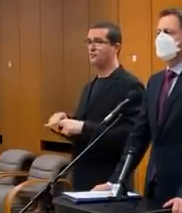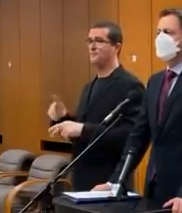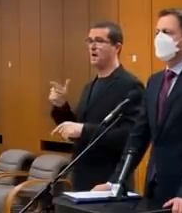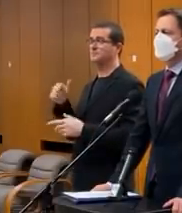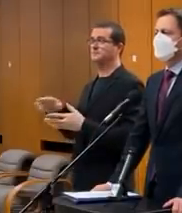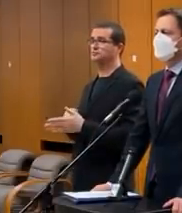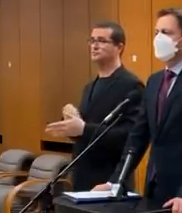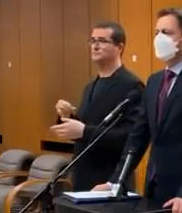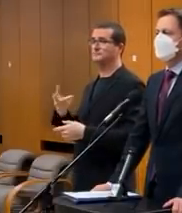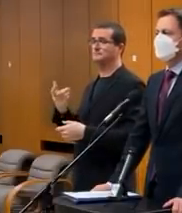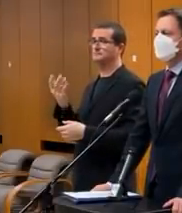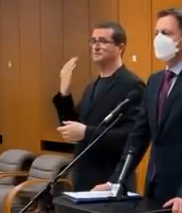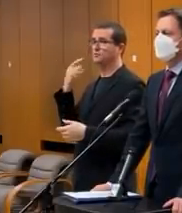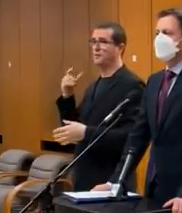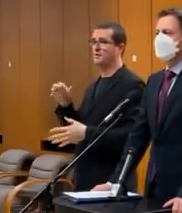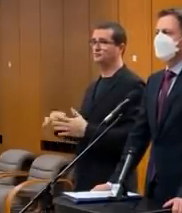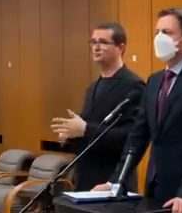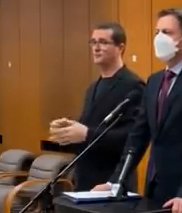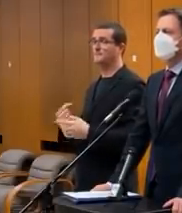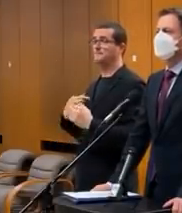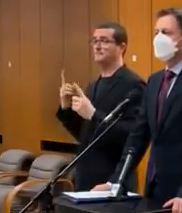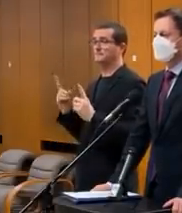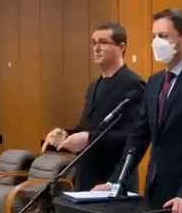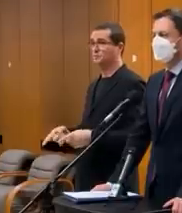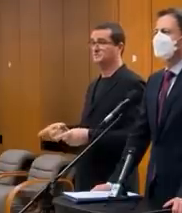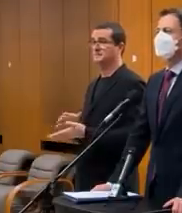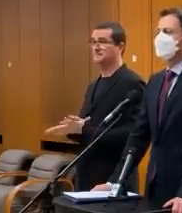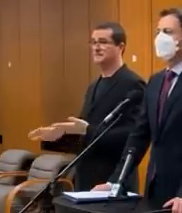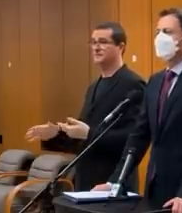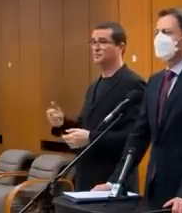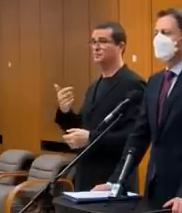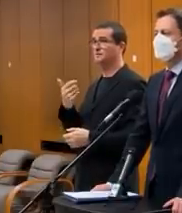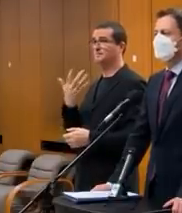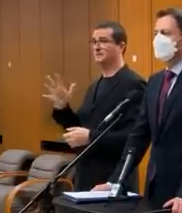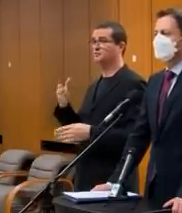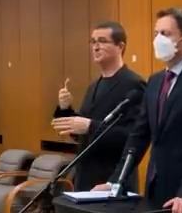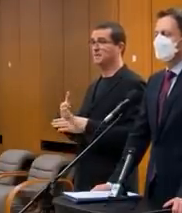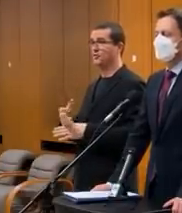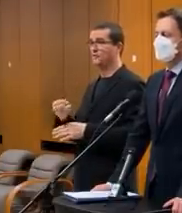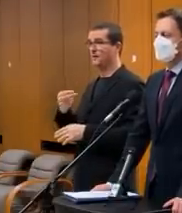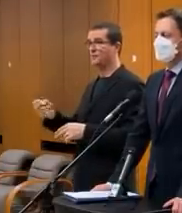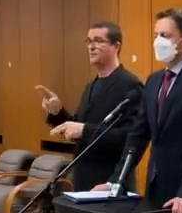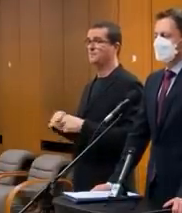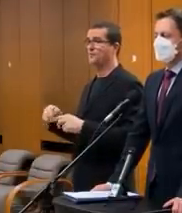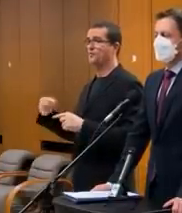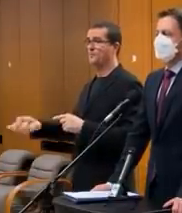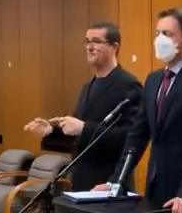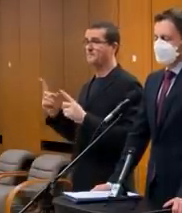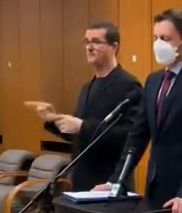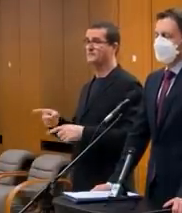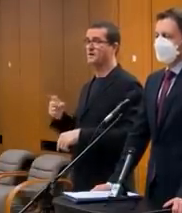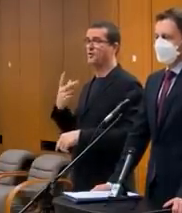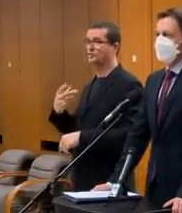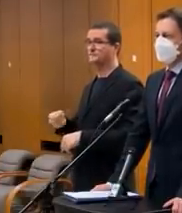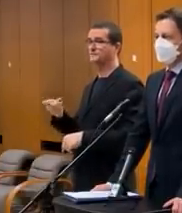očkovania? Hovoríte v minulom čase. Musíme minulých 500 miliónov eur, aby sme potom zavieri povinného očkovania?